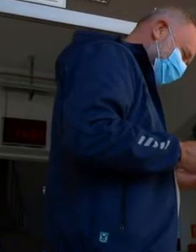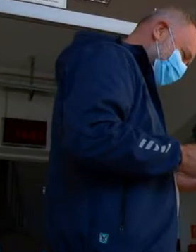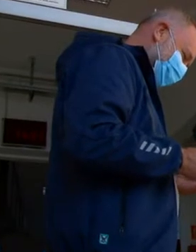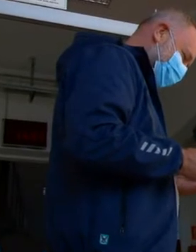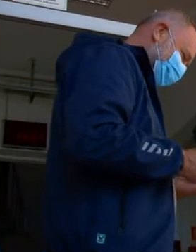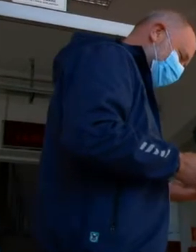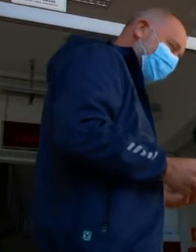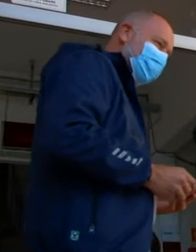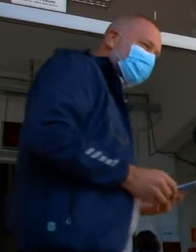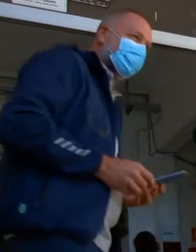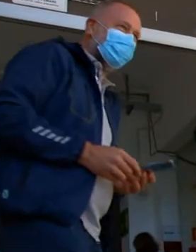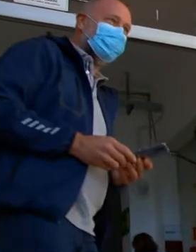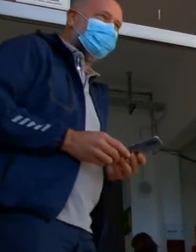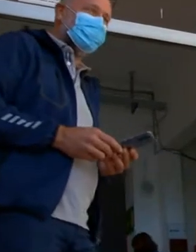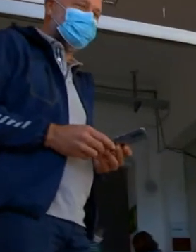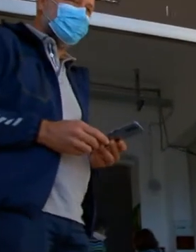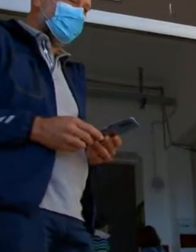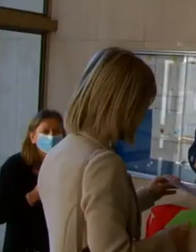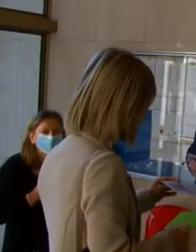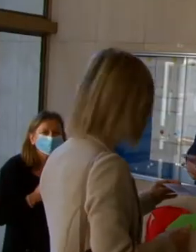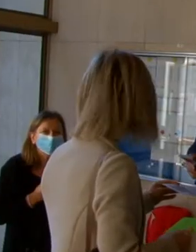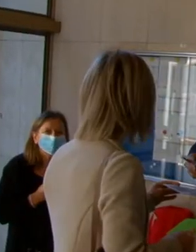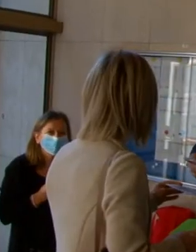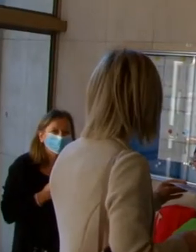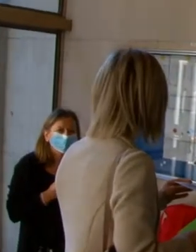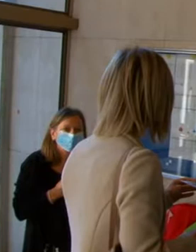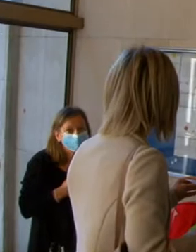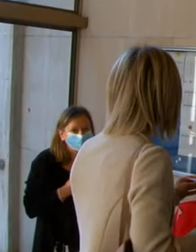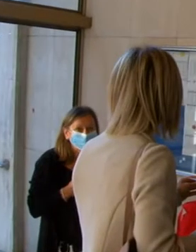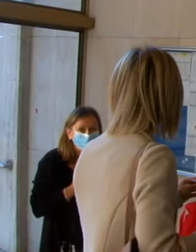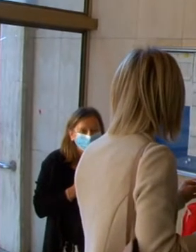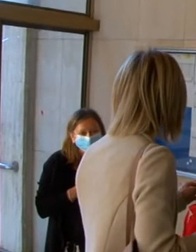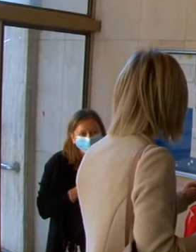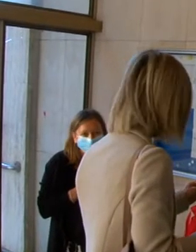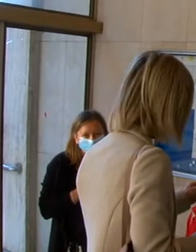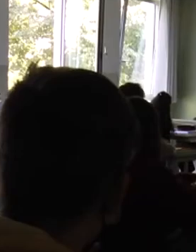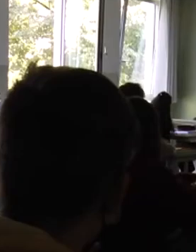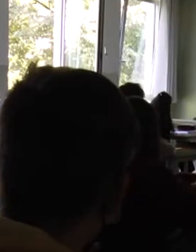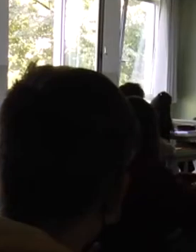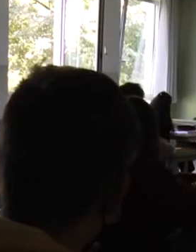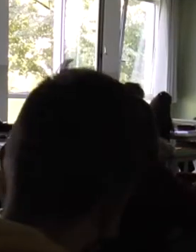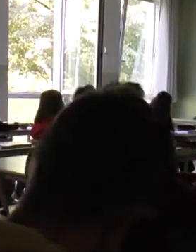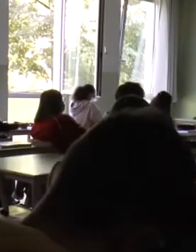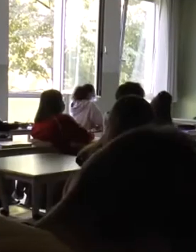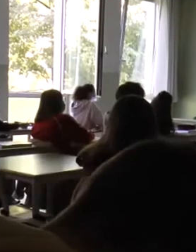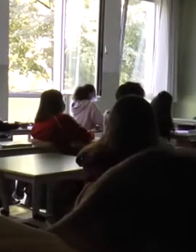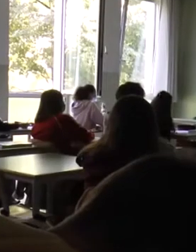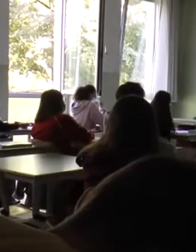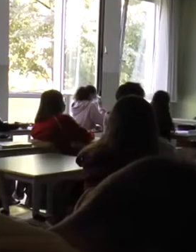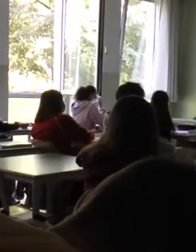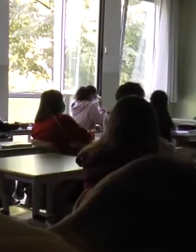valutare il contesto. Insostenibile è anche l'attuale gestione delle scuole, forse l'anello più debole della catena, con tutte le